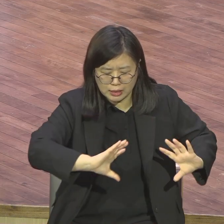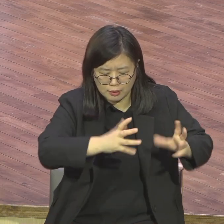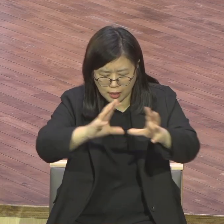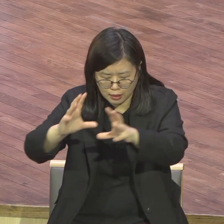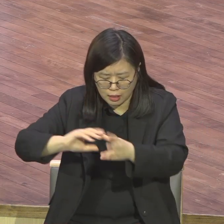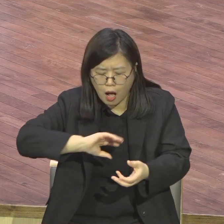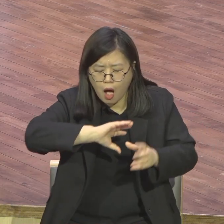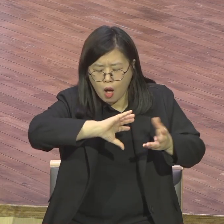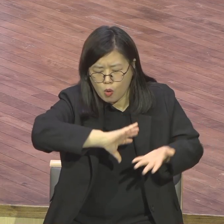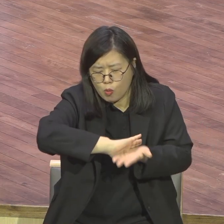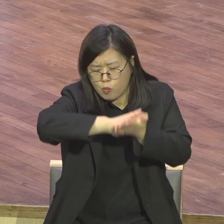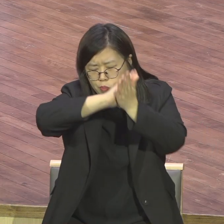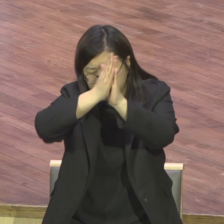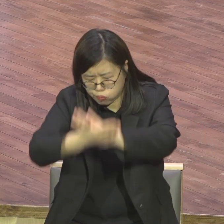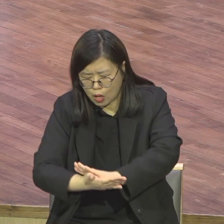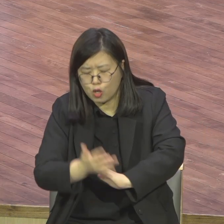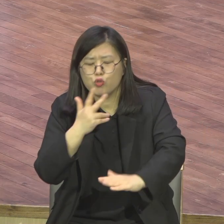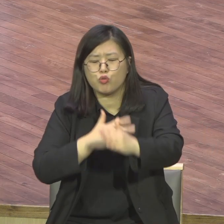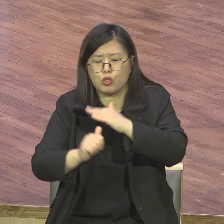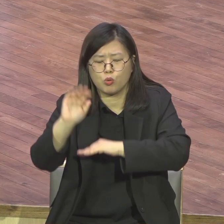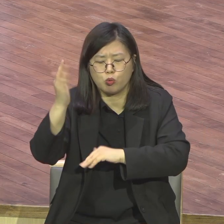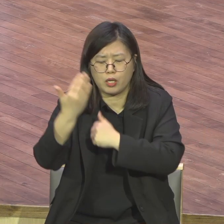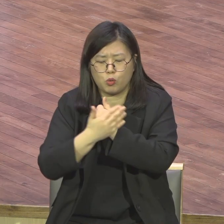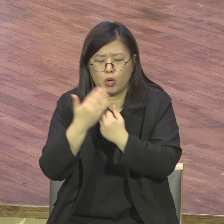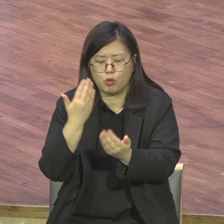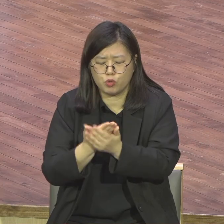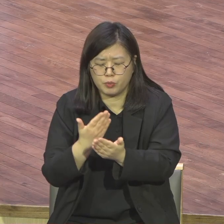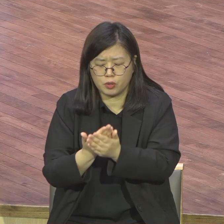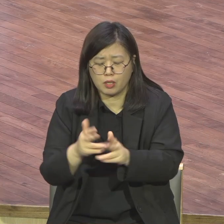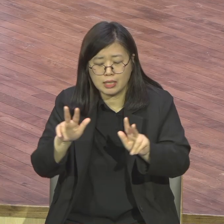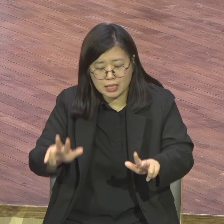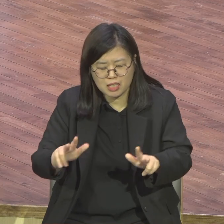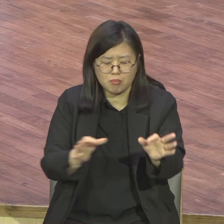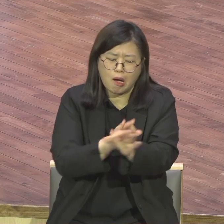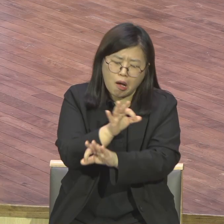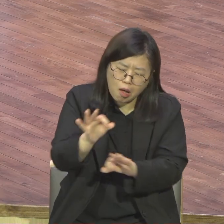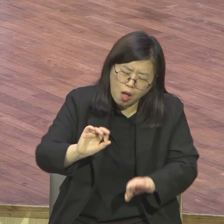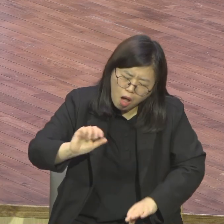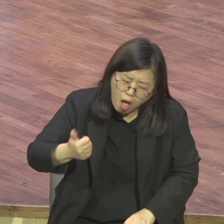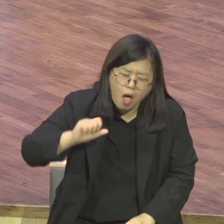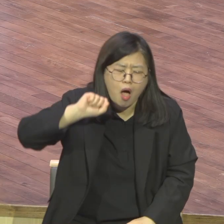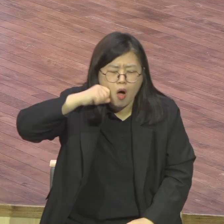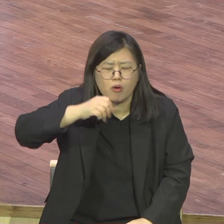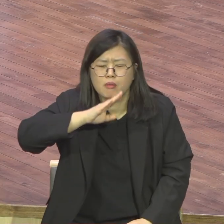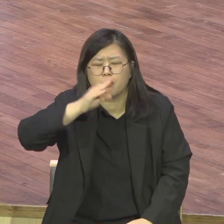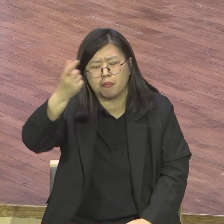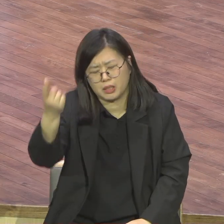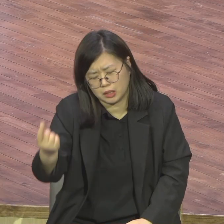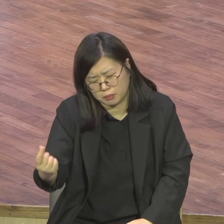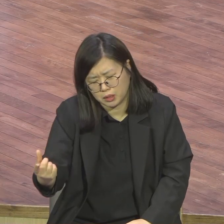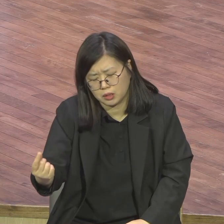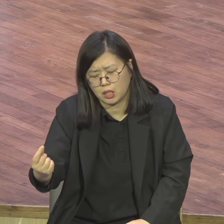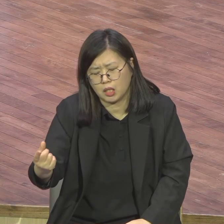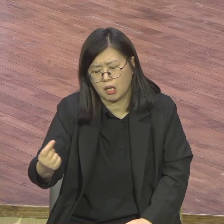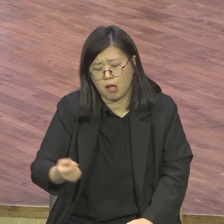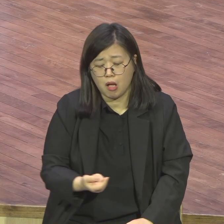하야 주옵소서 지금은 사업도 직장도 어렵이 많고 참으로 여러가지 부정적인 요소들이